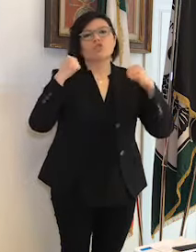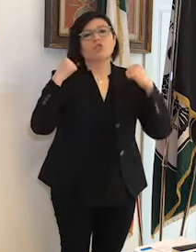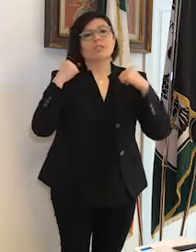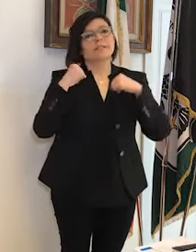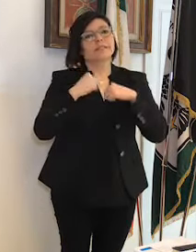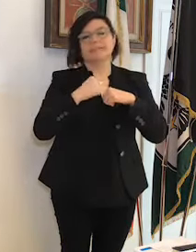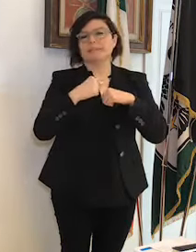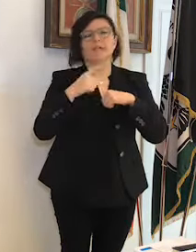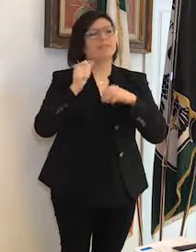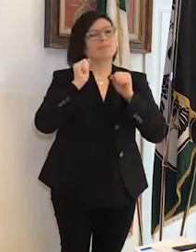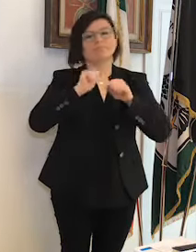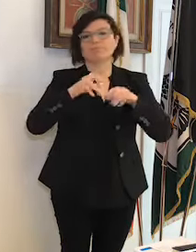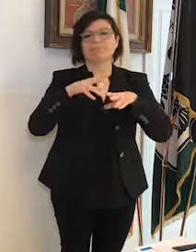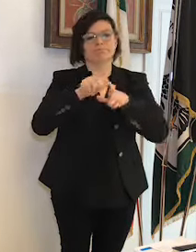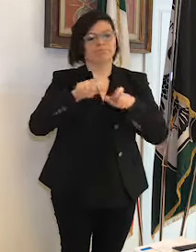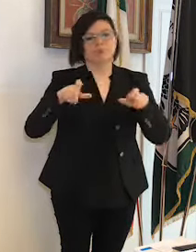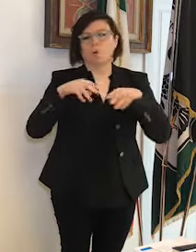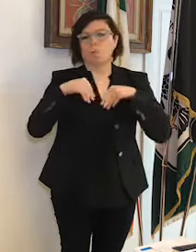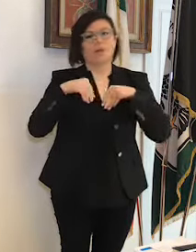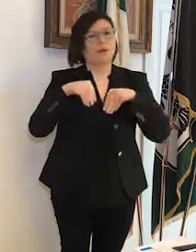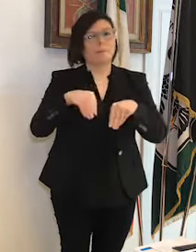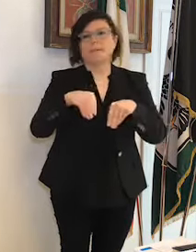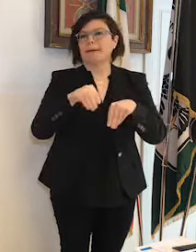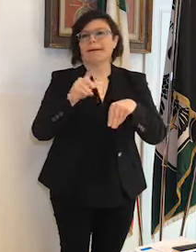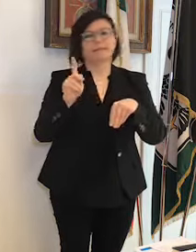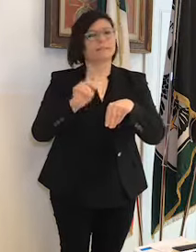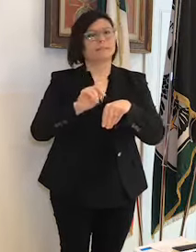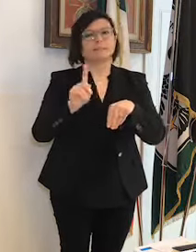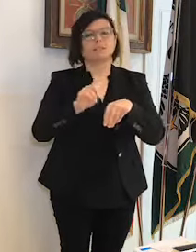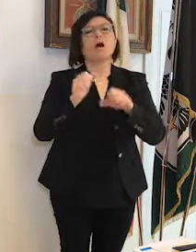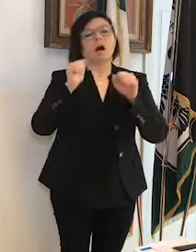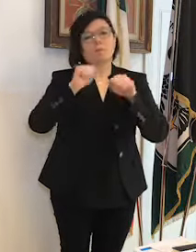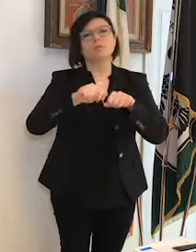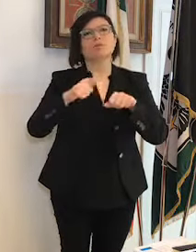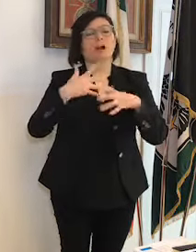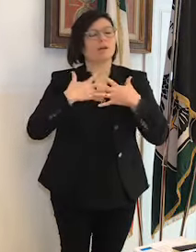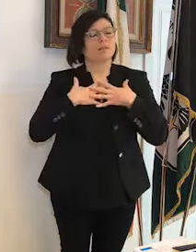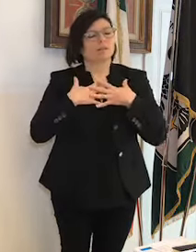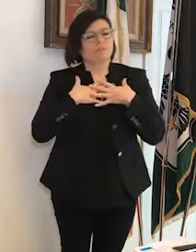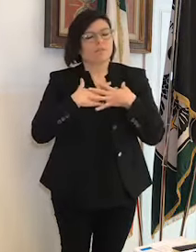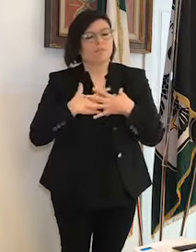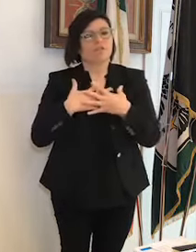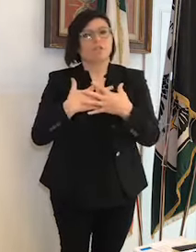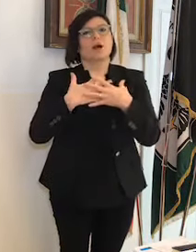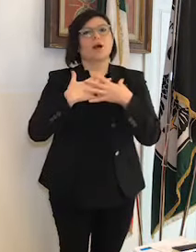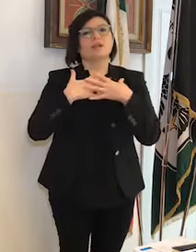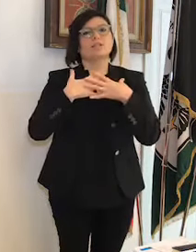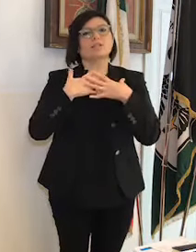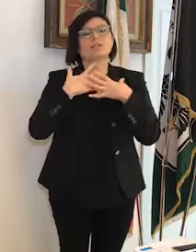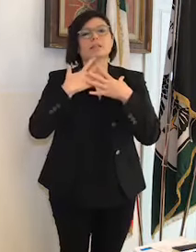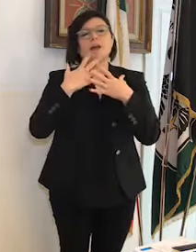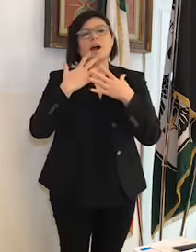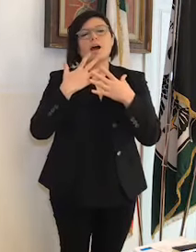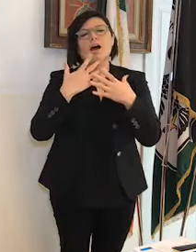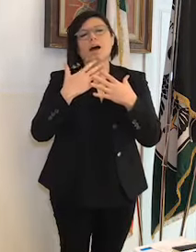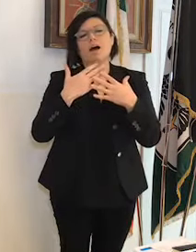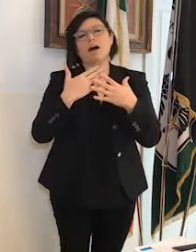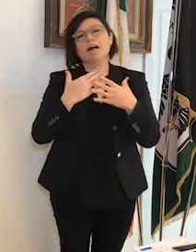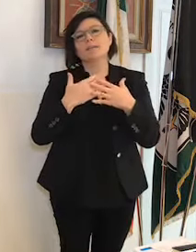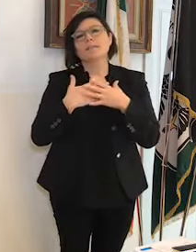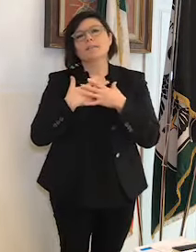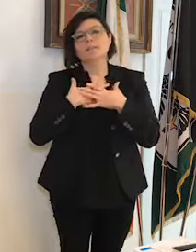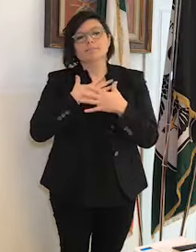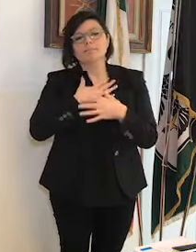prendervi parte ma potrà far sentire il proprio calore la propria vicinanza non soltanto al